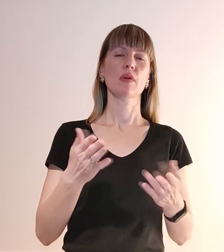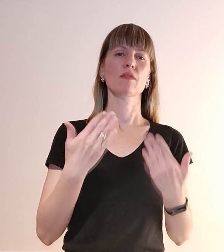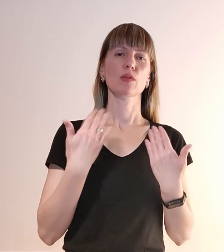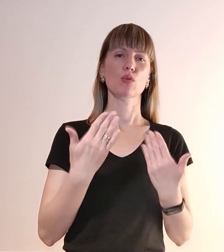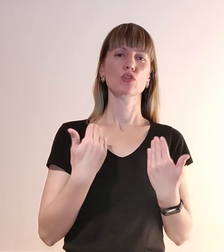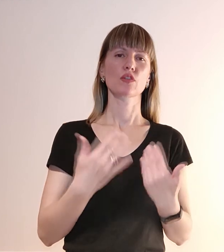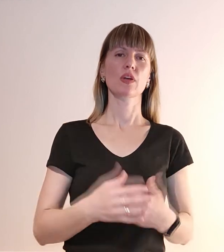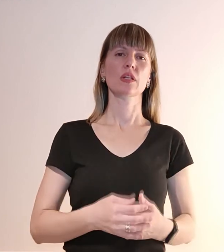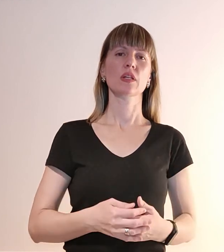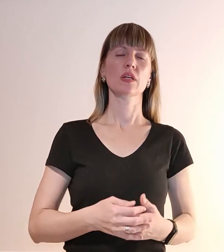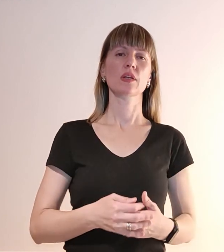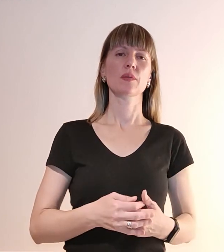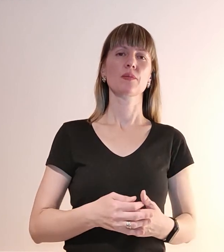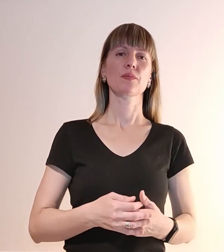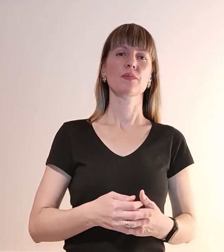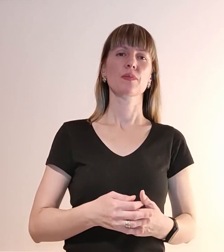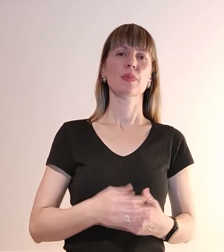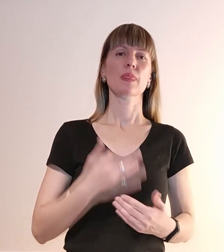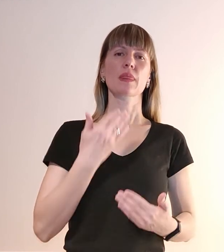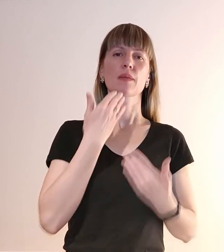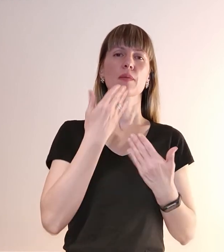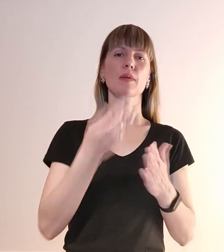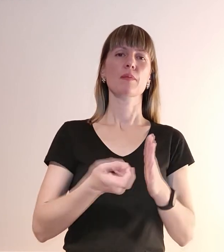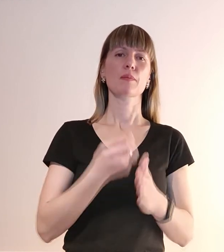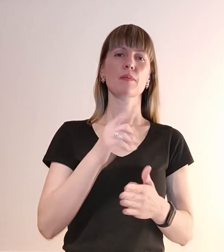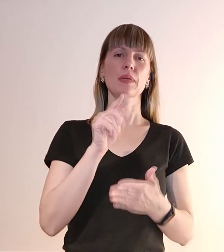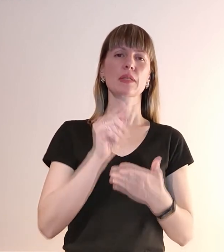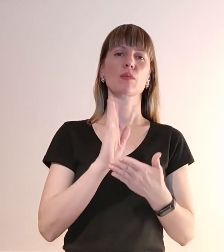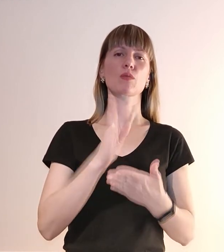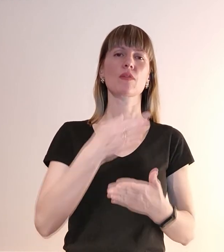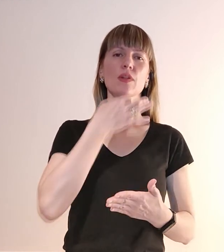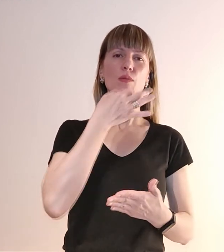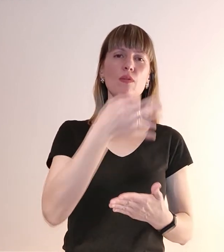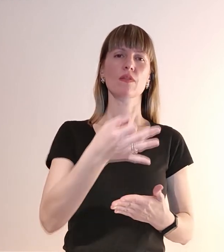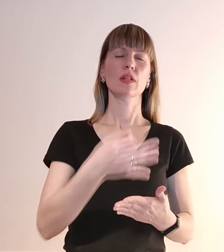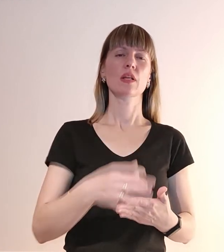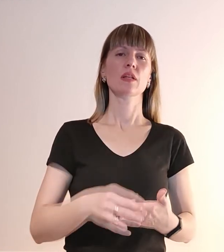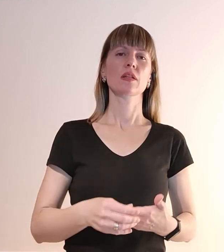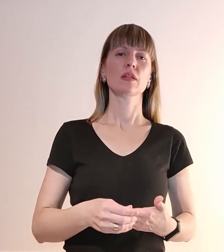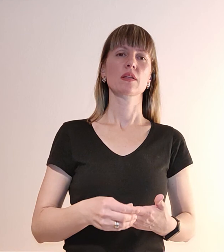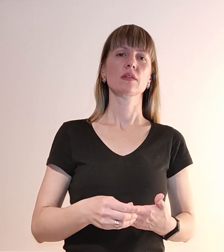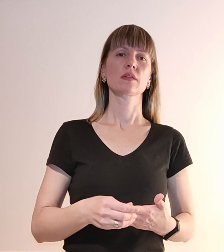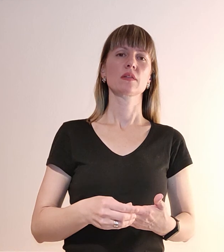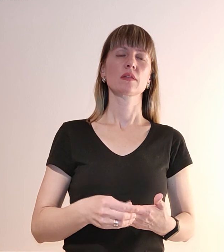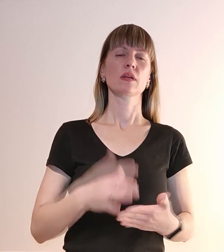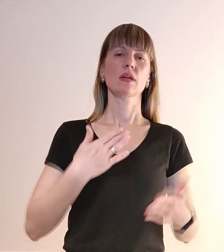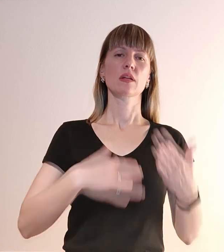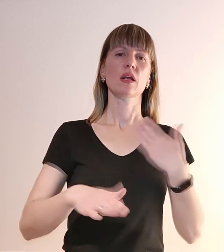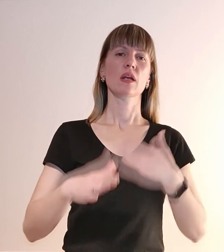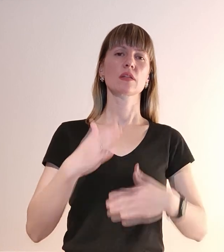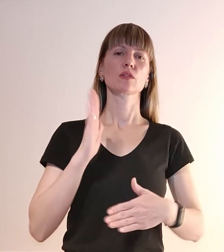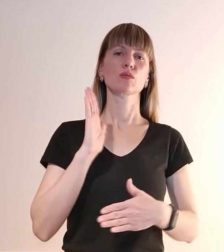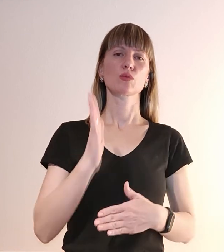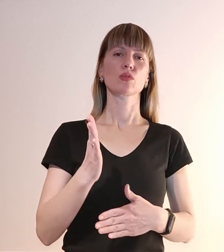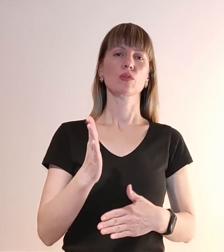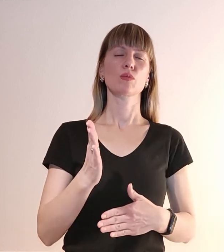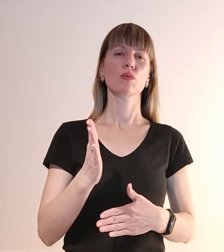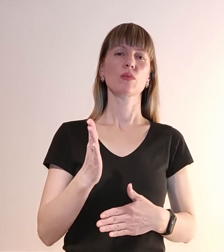Задавайте питання, будемо передати їх. Раді, будемо любі